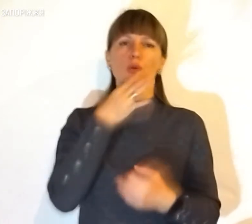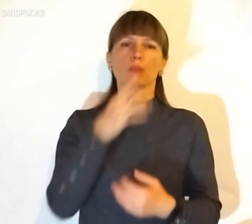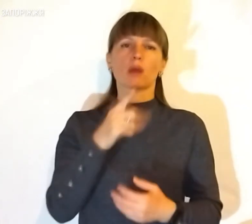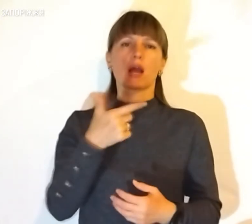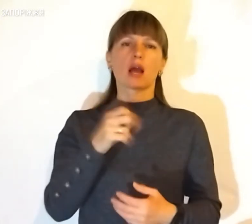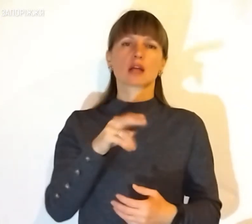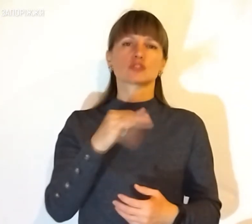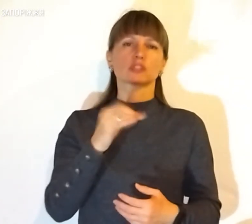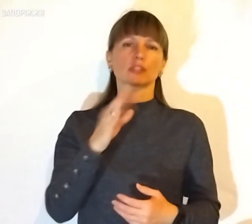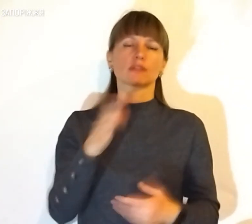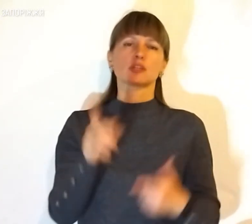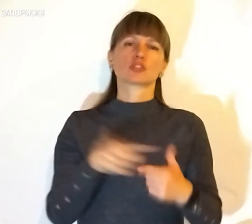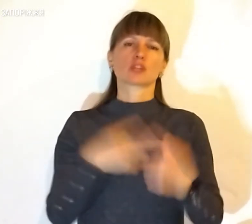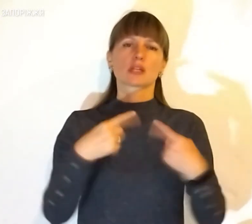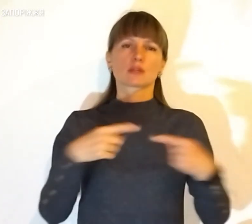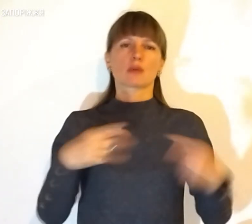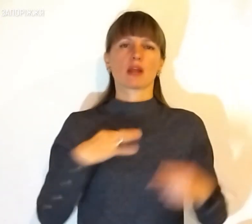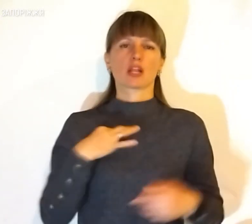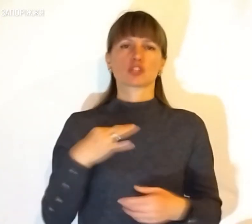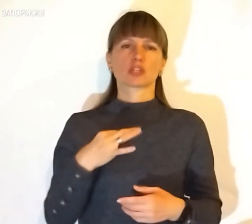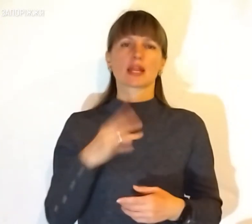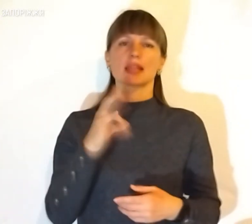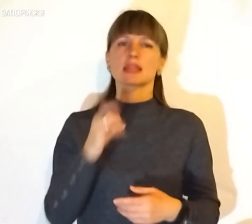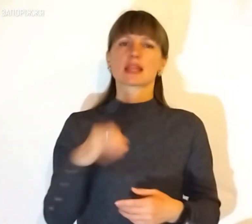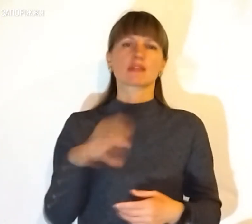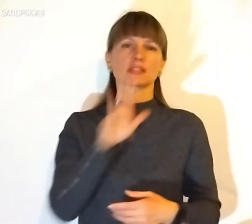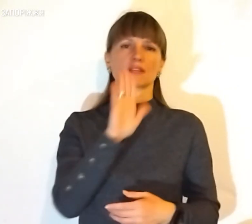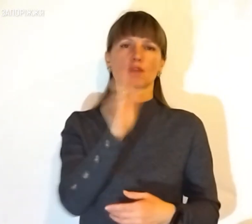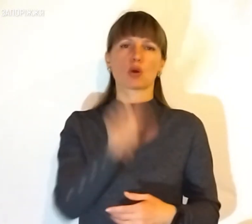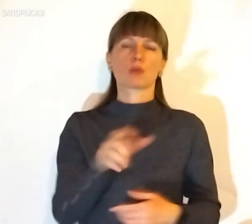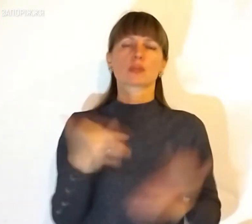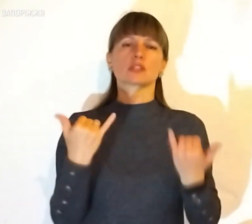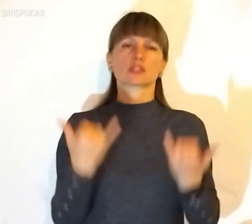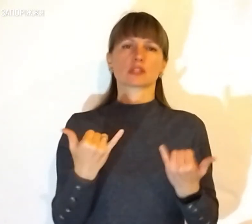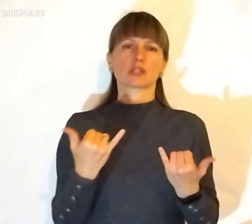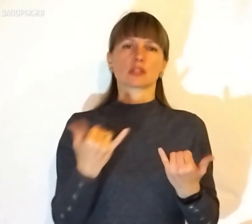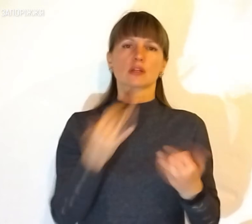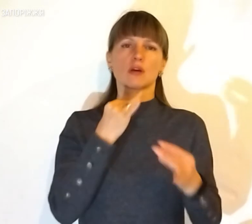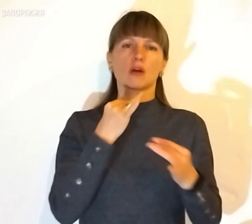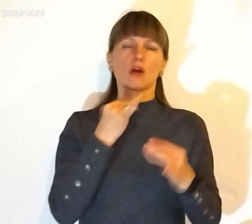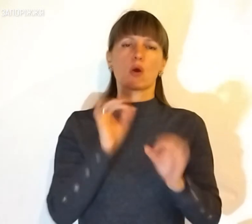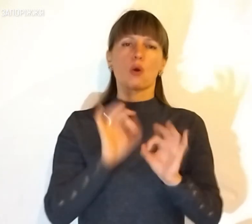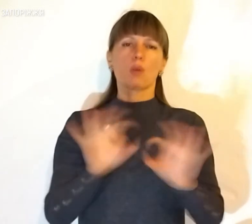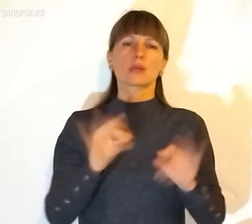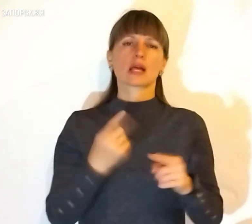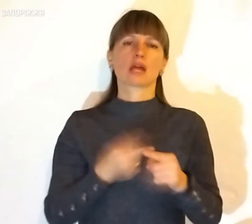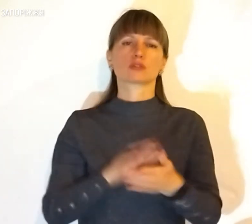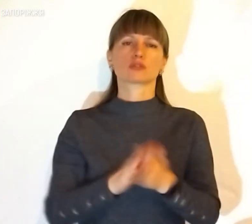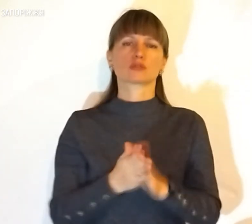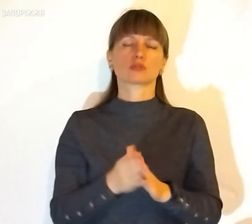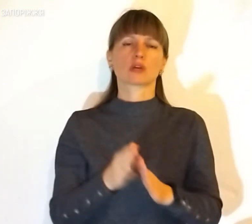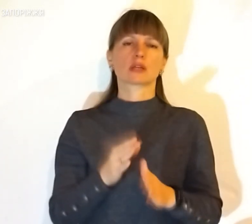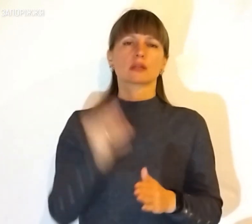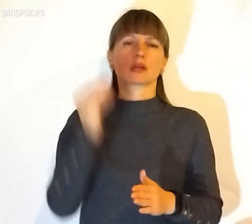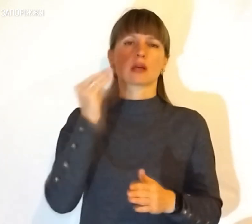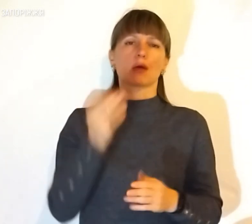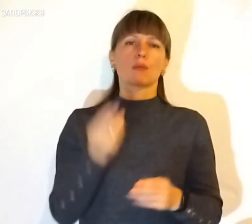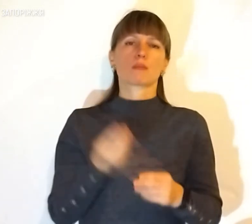гаджетів, чи різноманітних речей. Не всі в громадах нині сьогодні коментують цю ситуацію з міркуванням безпеки, але бачимо